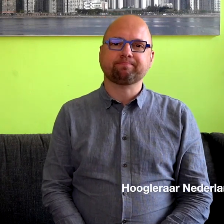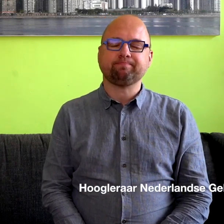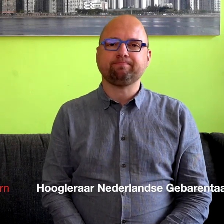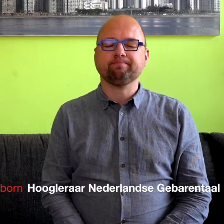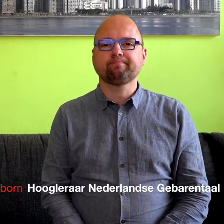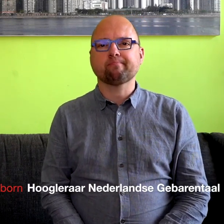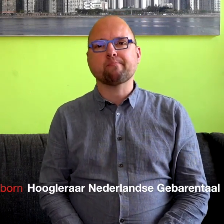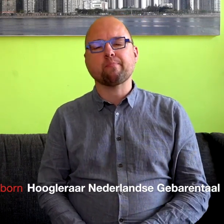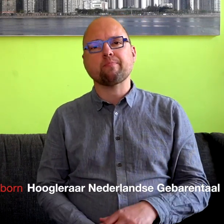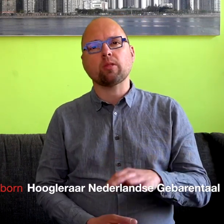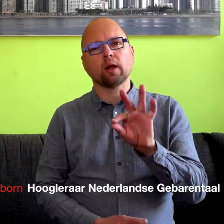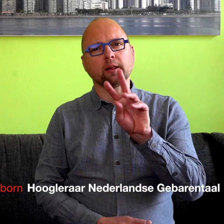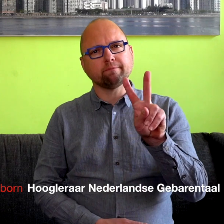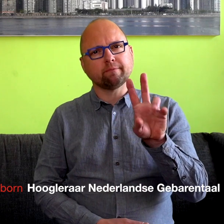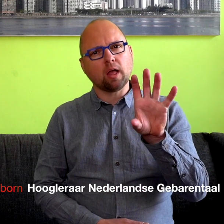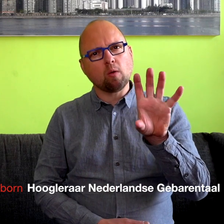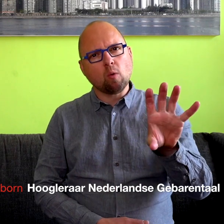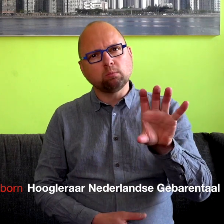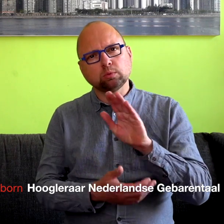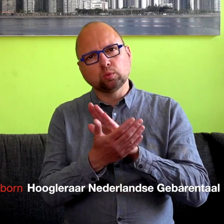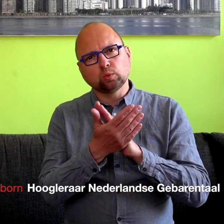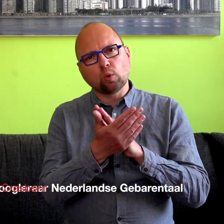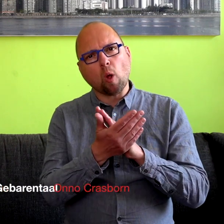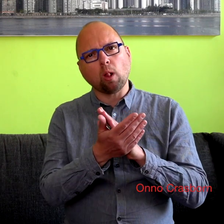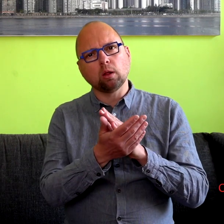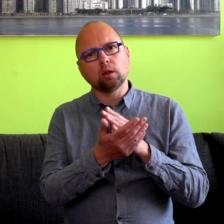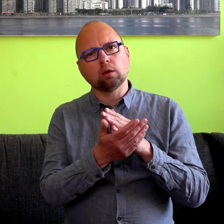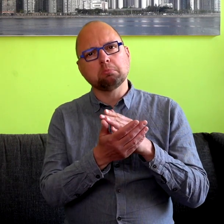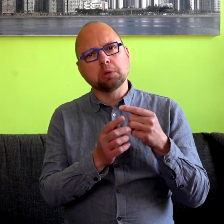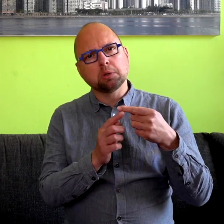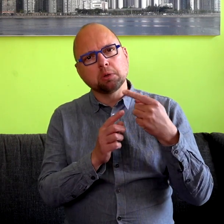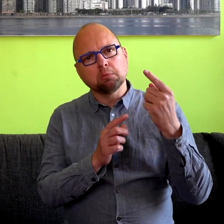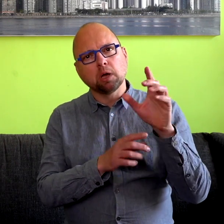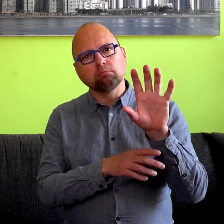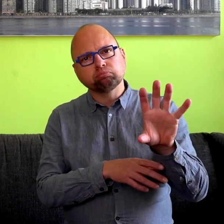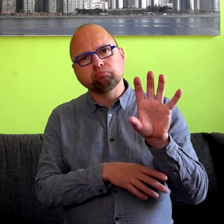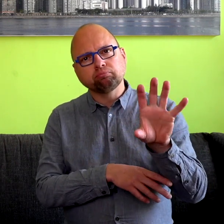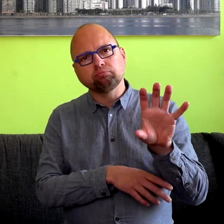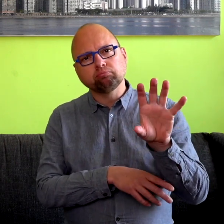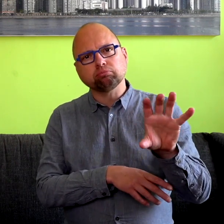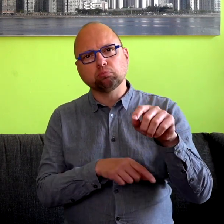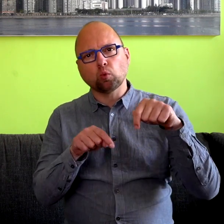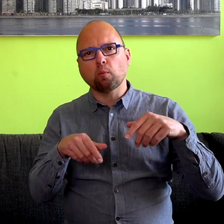Hallo, ik wil wat verder vertellen over de tolk Nederlandse gebarentaal die we steeds meer op televisie zien nu rond de coronacrisis.